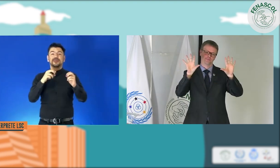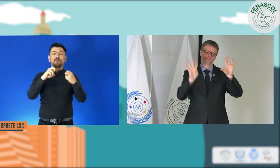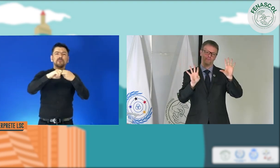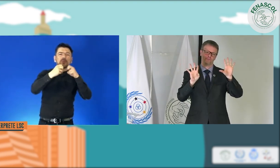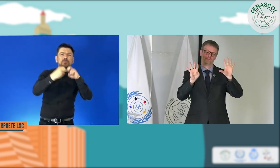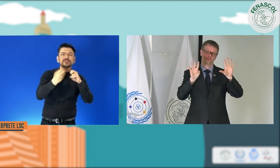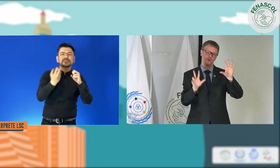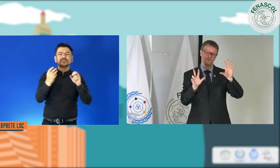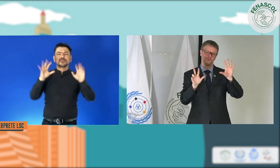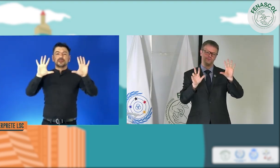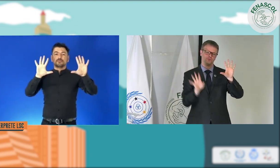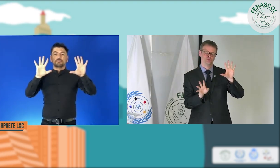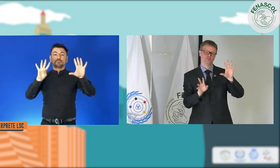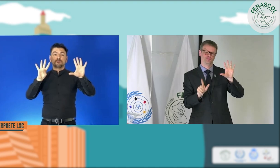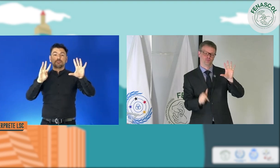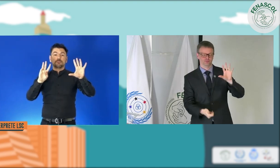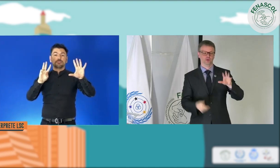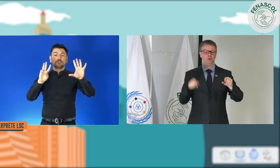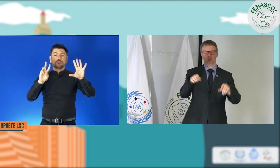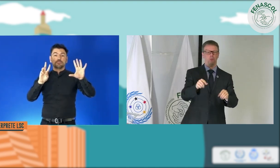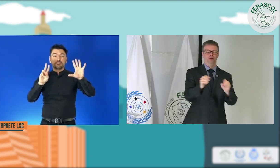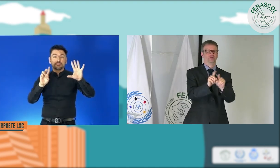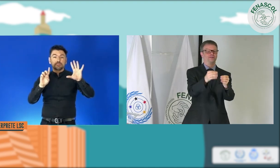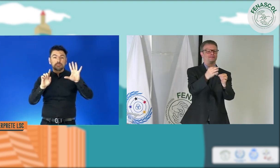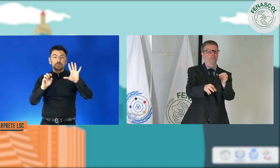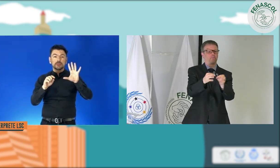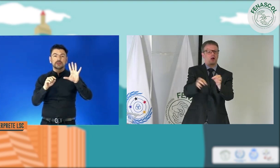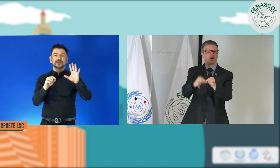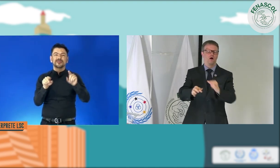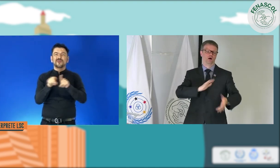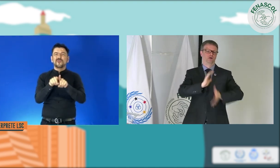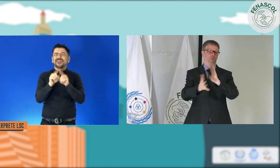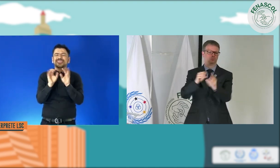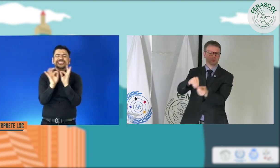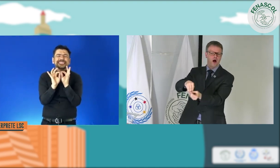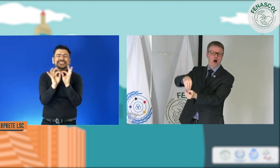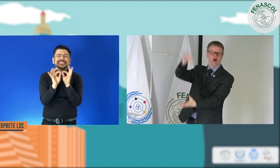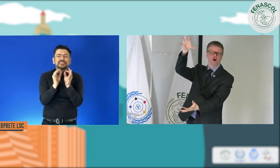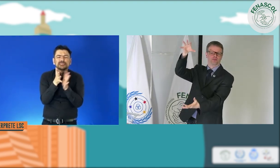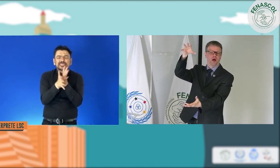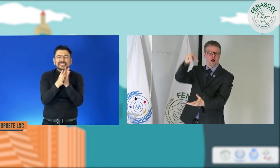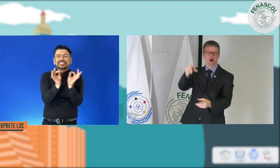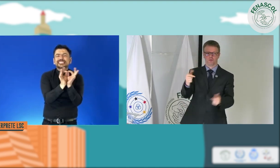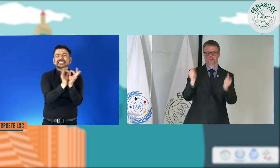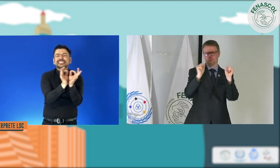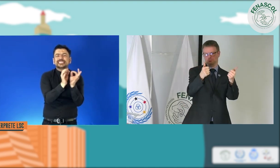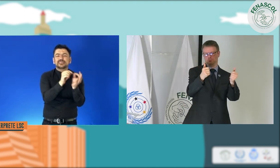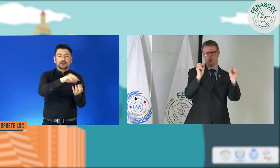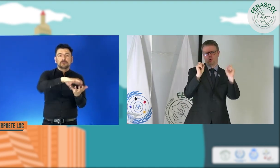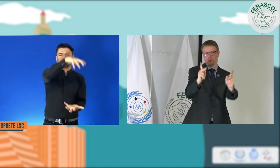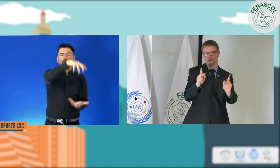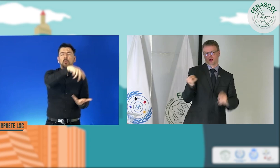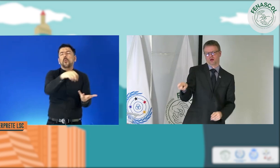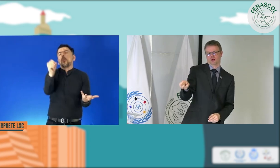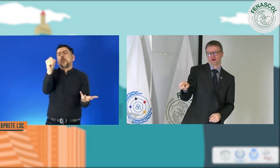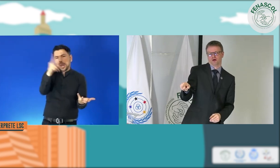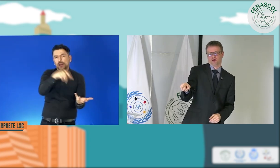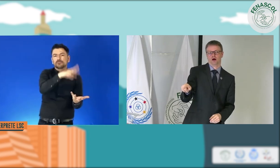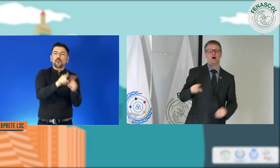Además, también estamos tratando de hacer la gestión para crear estos avisos predefinidos en espacios de transporte donde se pueda